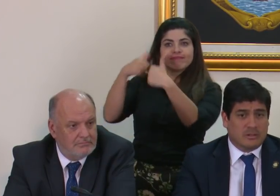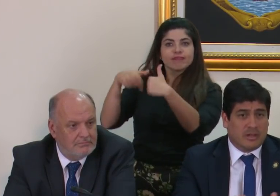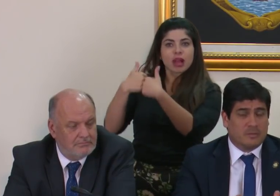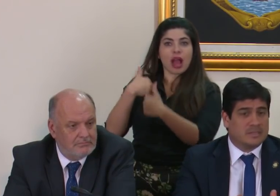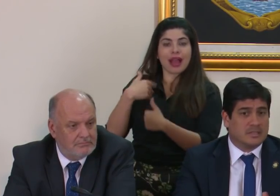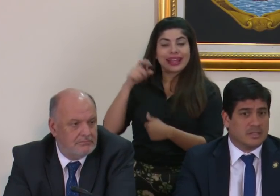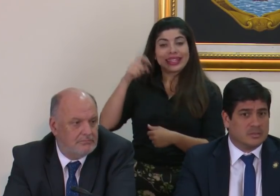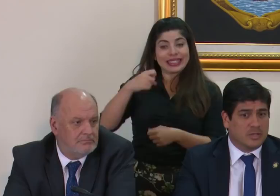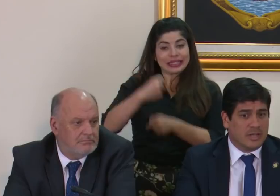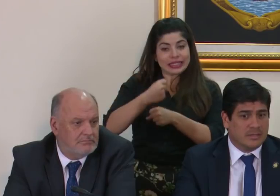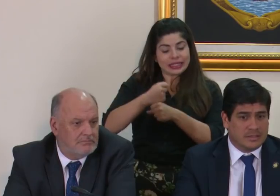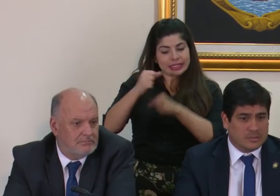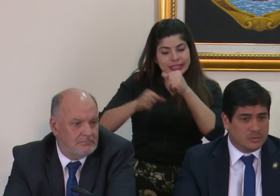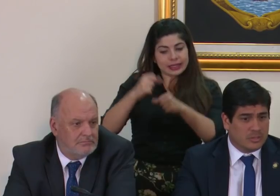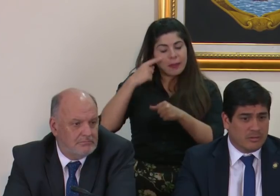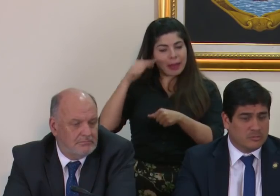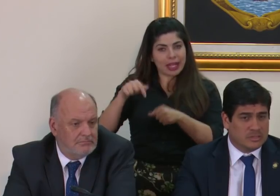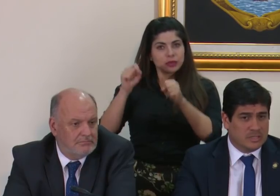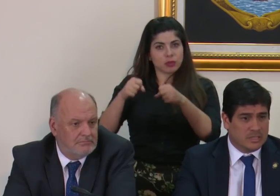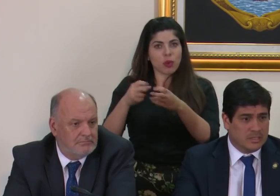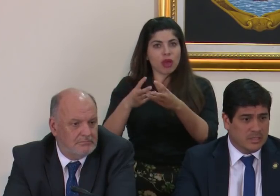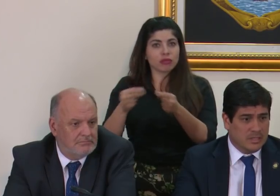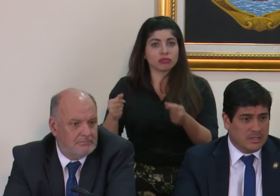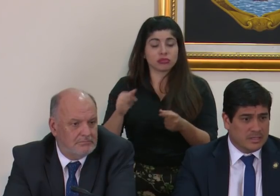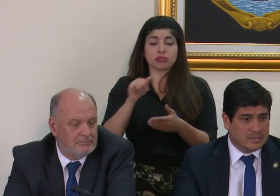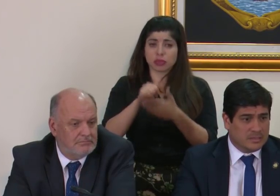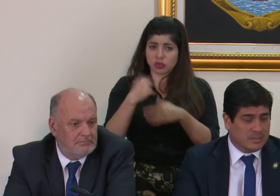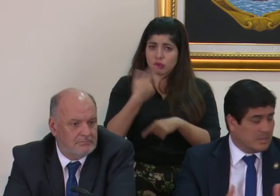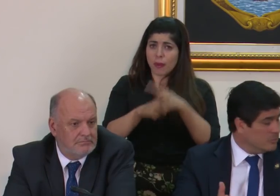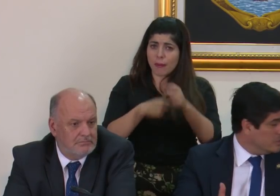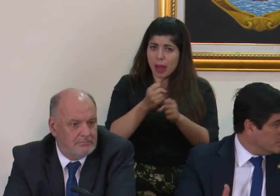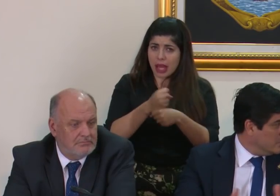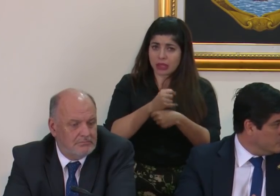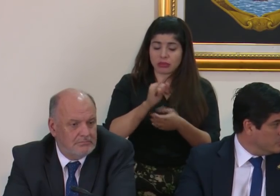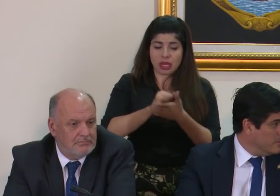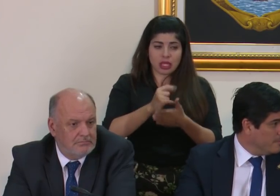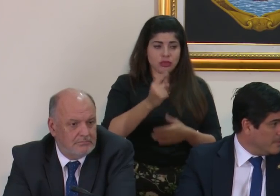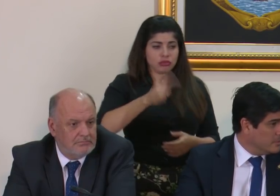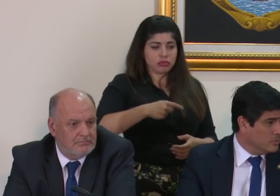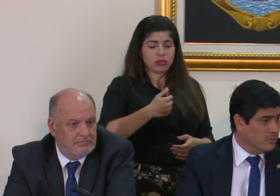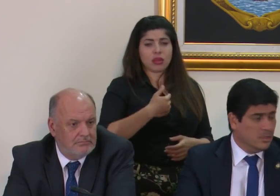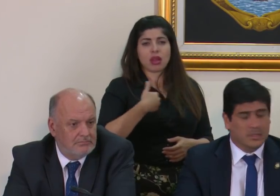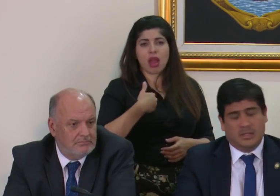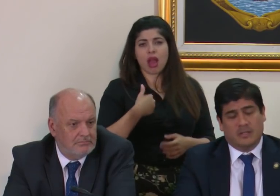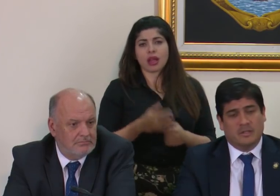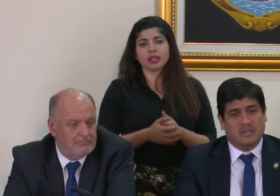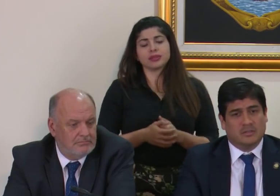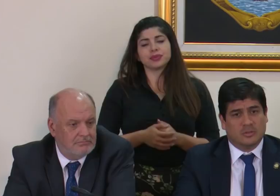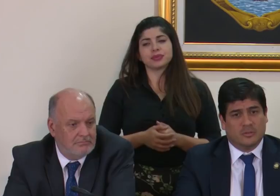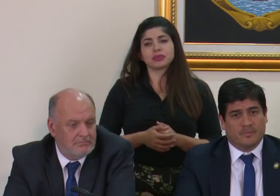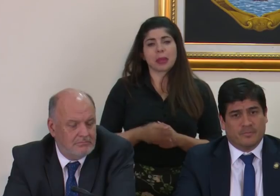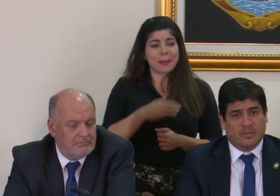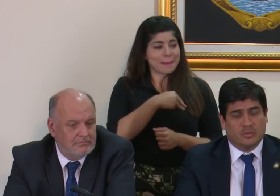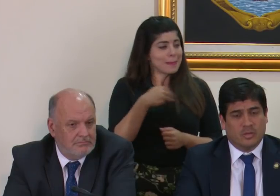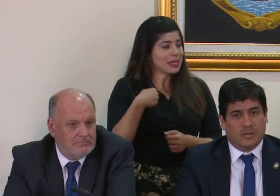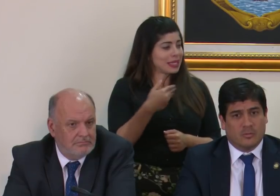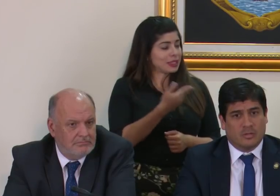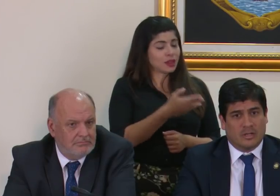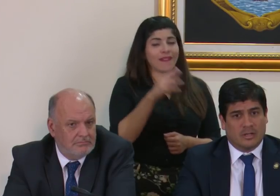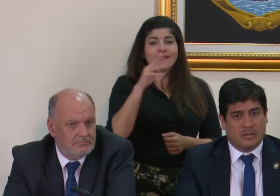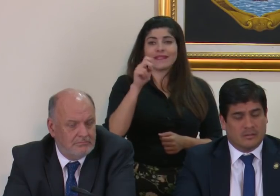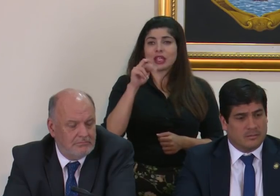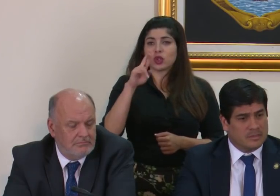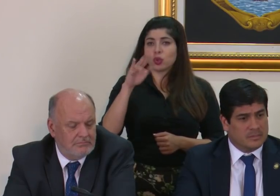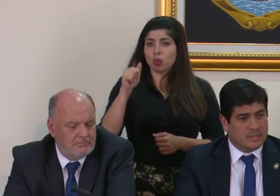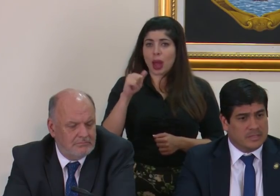necesitamos trabajar para sacar esto adelante y eso es lo que vamos a hacer y ese es el mandato que tenemos tanto el ministro Ventura